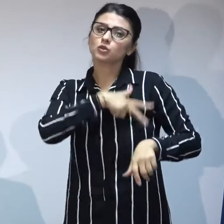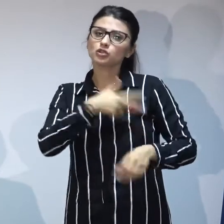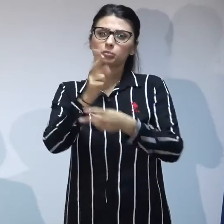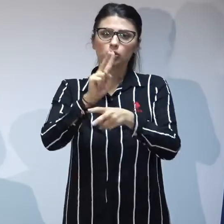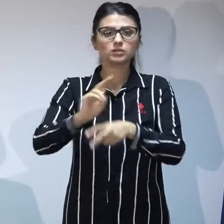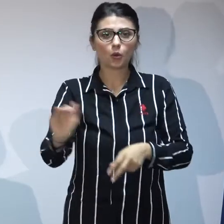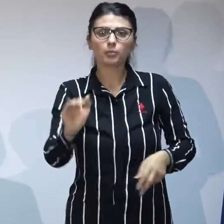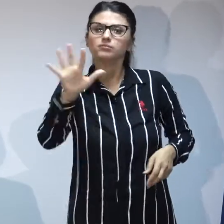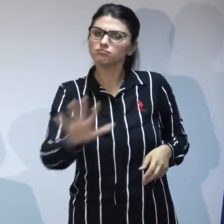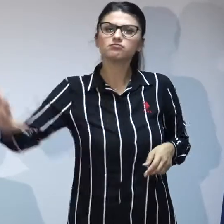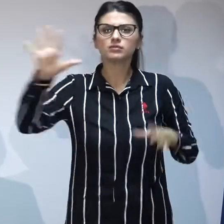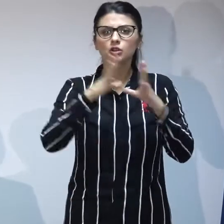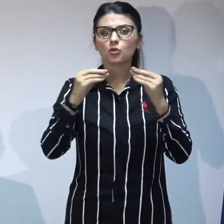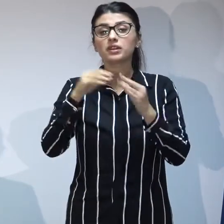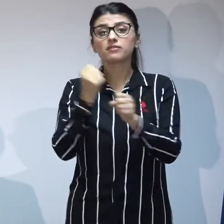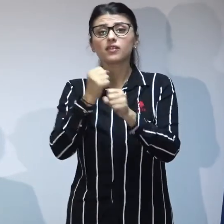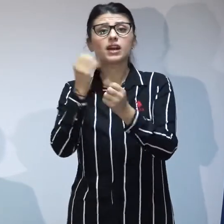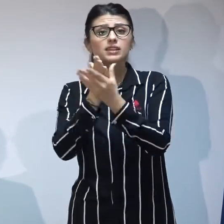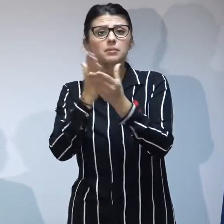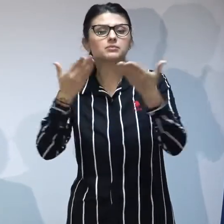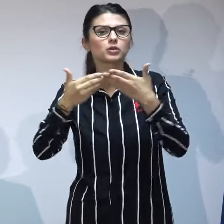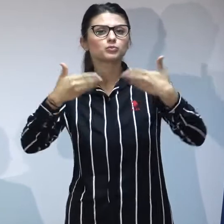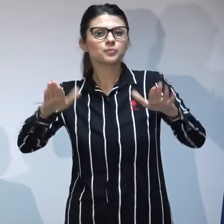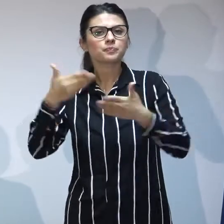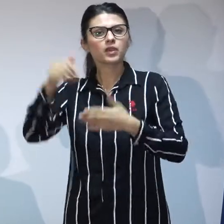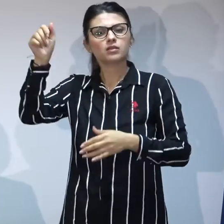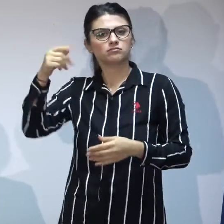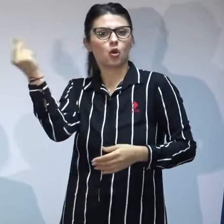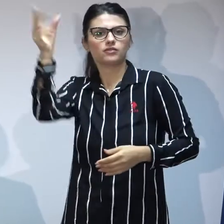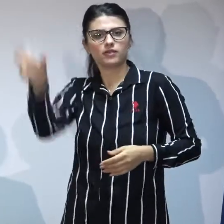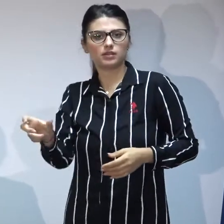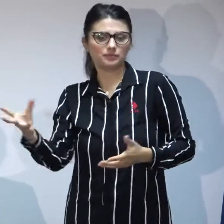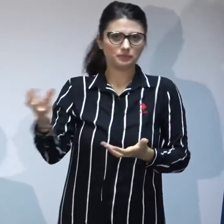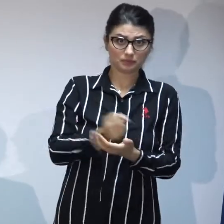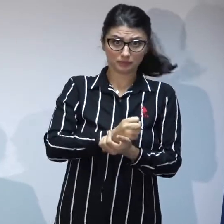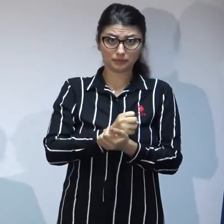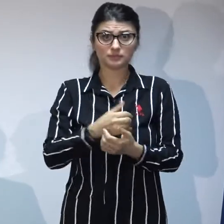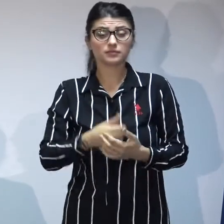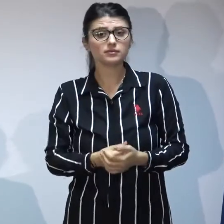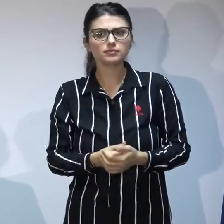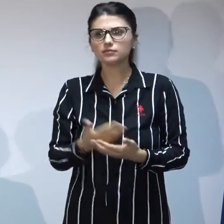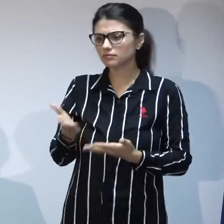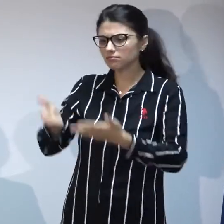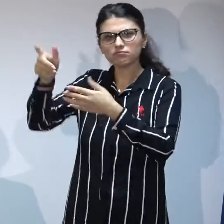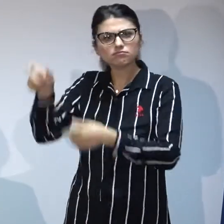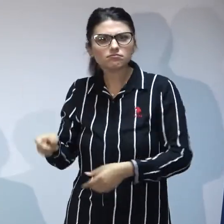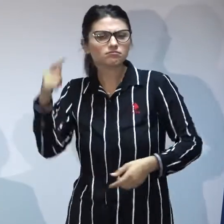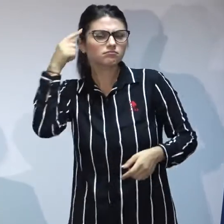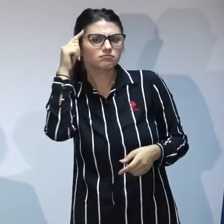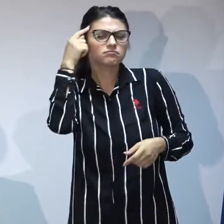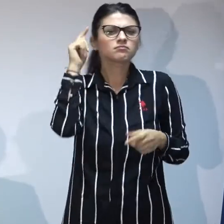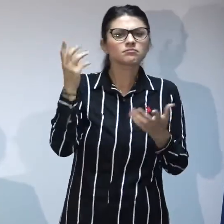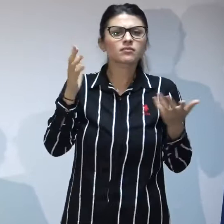făceau demersuri de deschidere a adoptabilității. Personal, mi s-a părut că acest